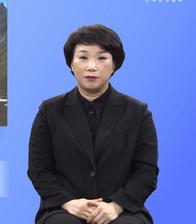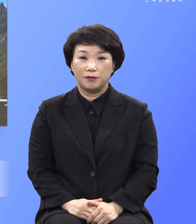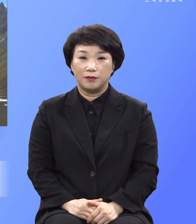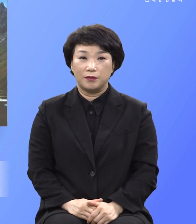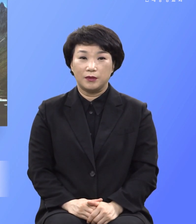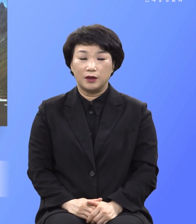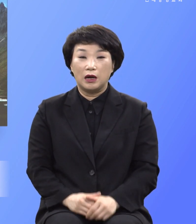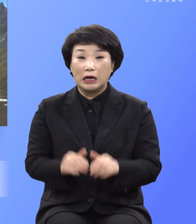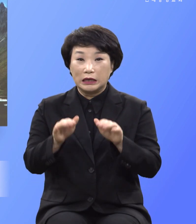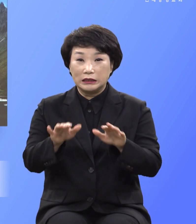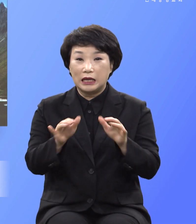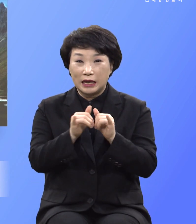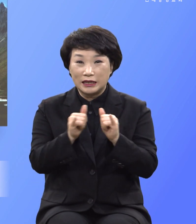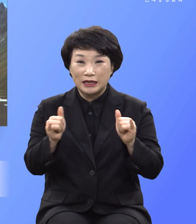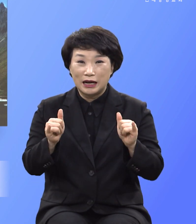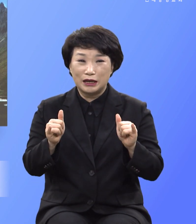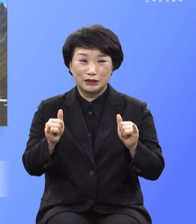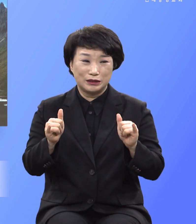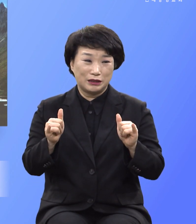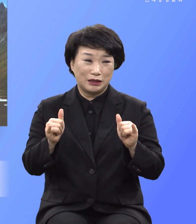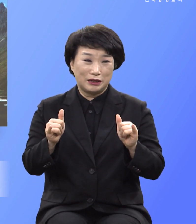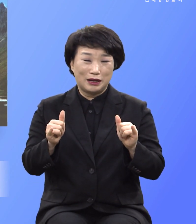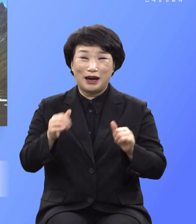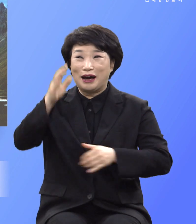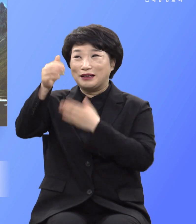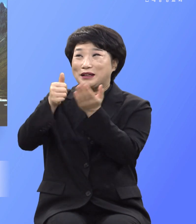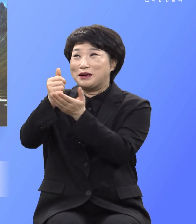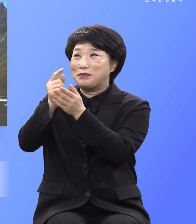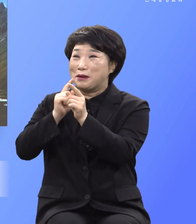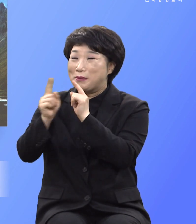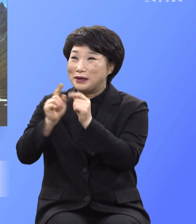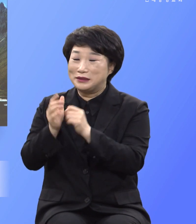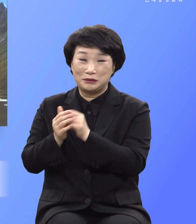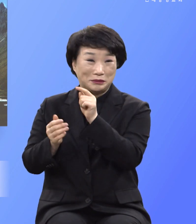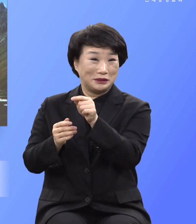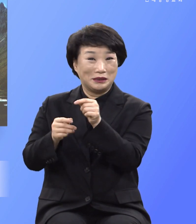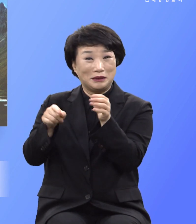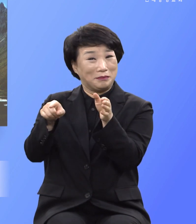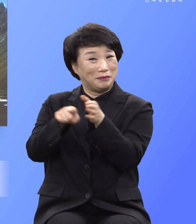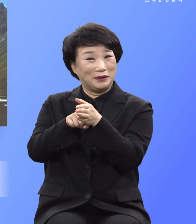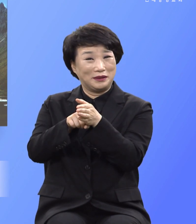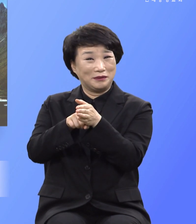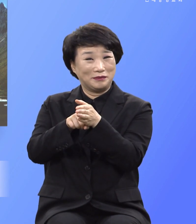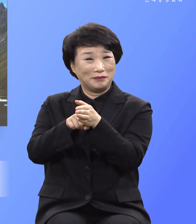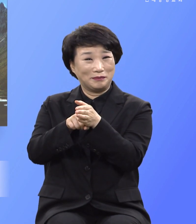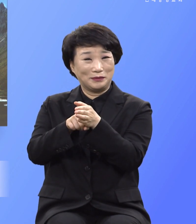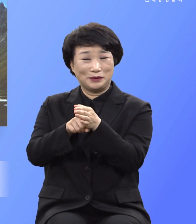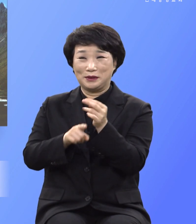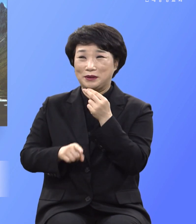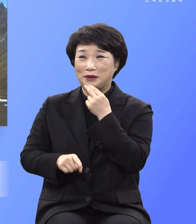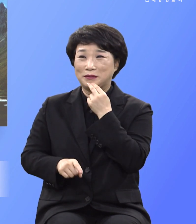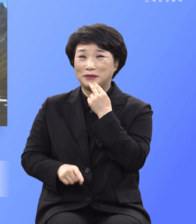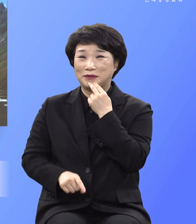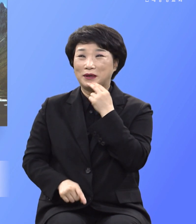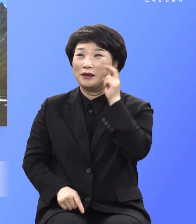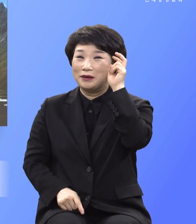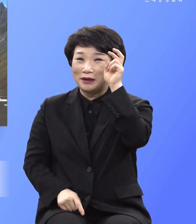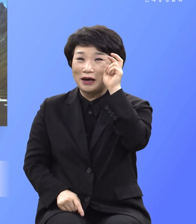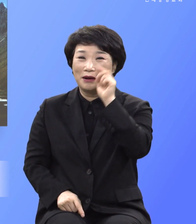그런데 인간은 하나님 말씀이 믿어지지 아니했는지